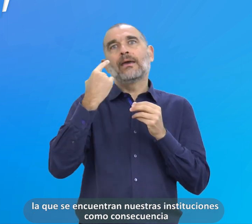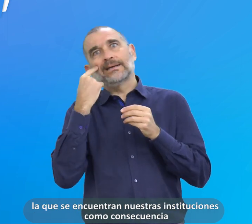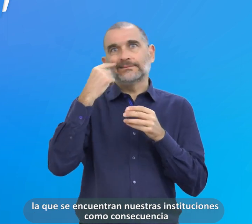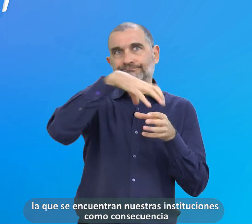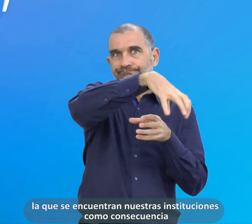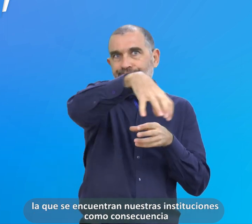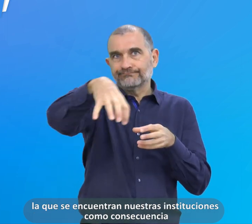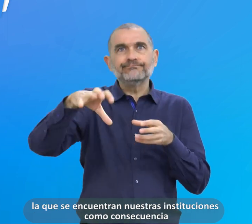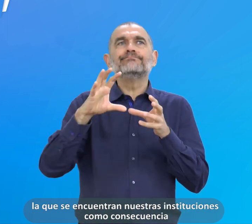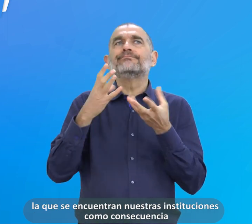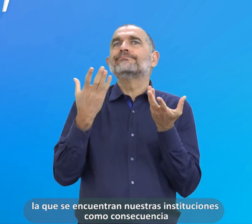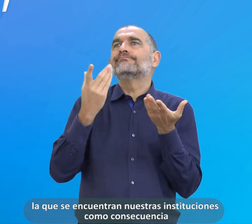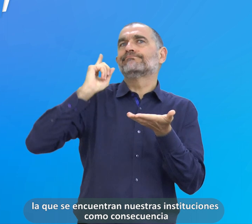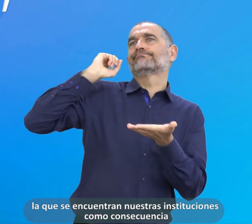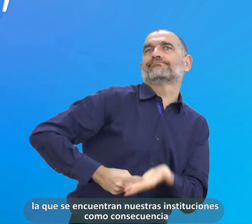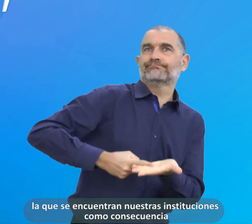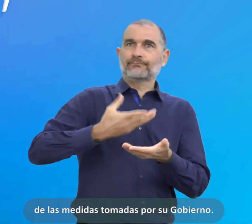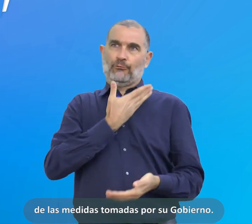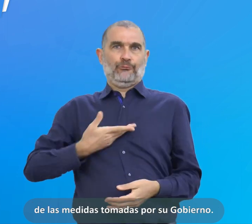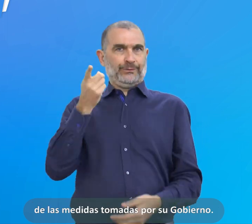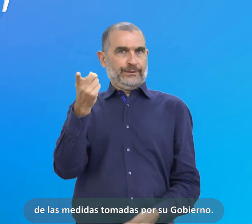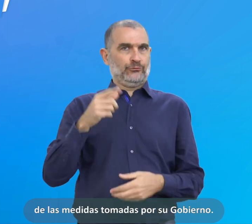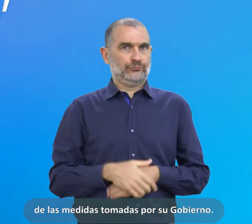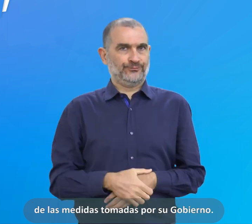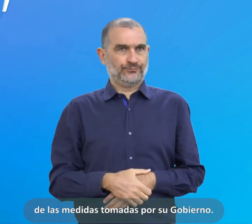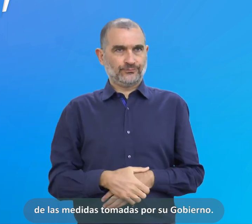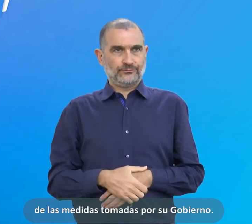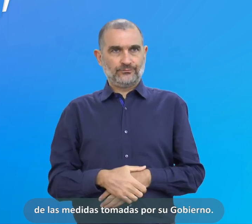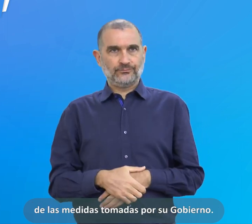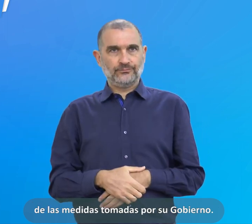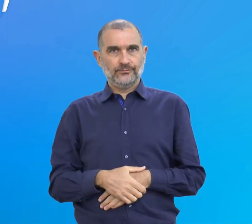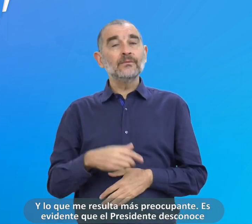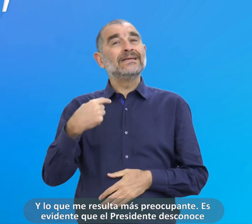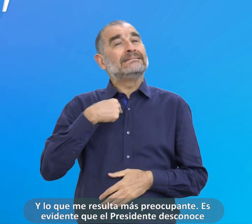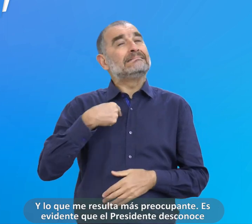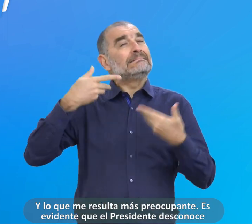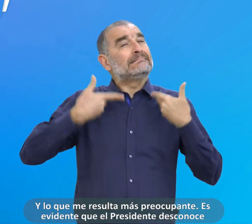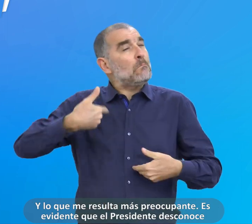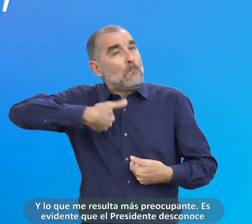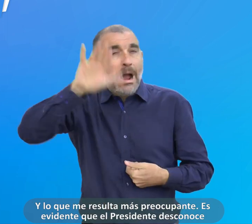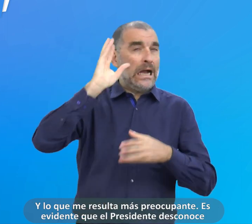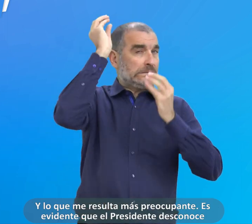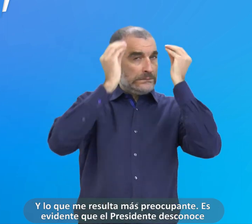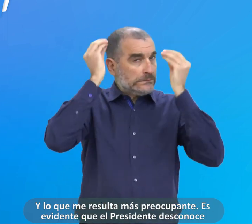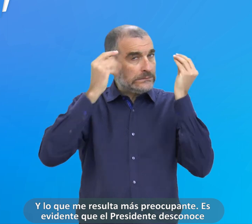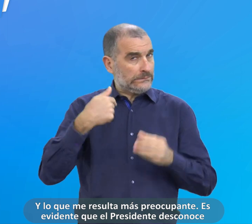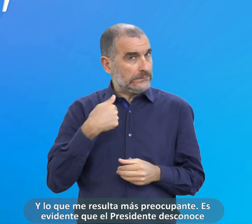encuentran nuestras instituciones como consecuencia de las medidas tomadas por su gobierno.